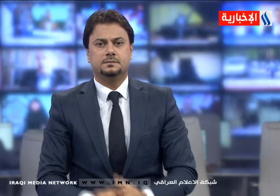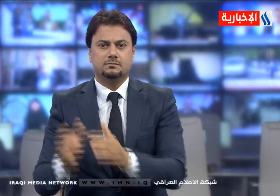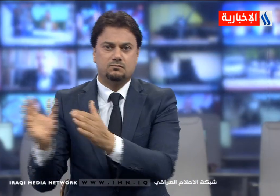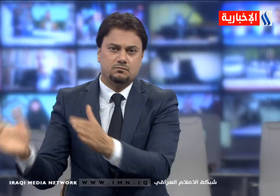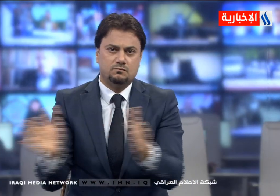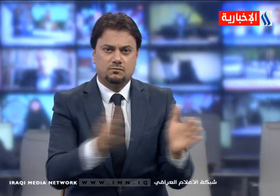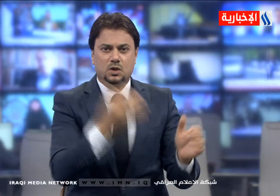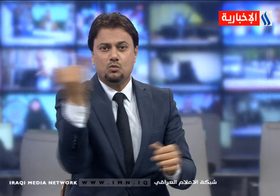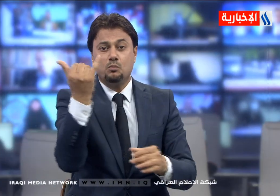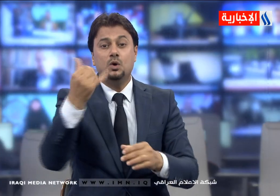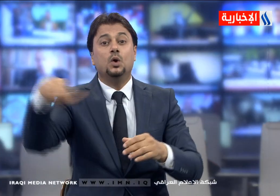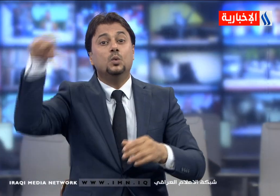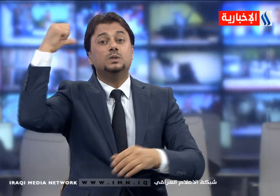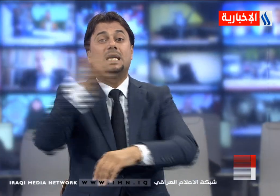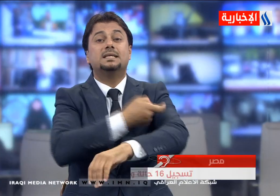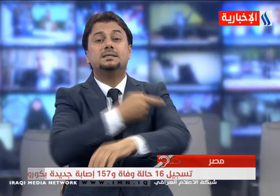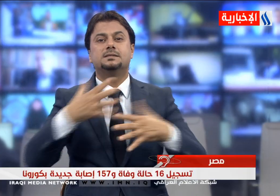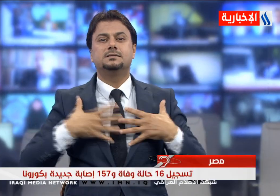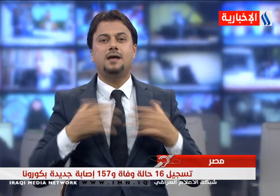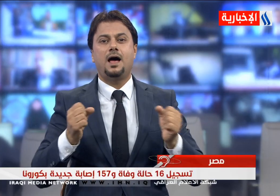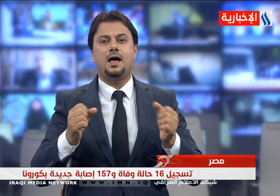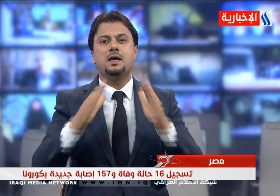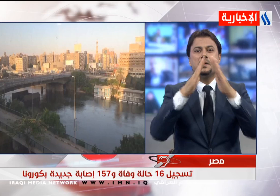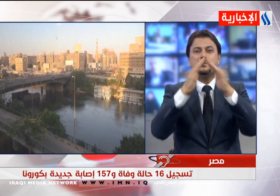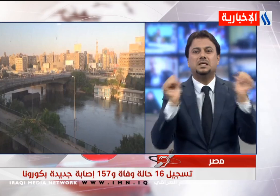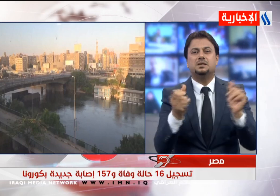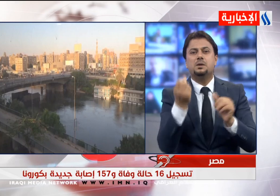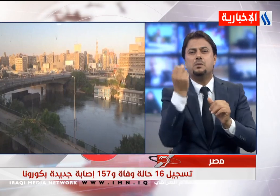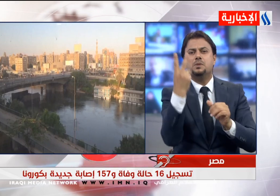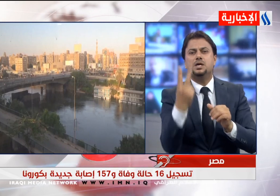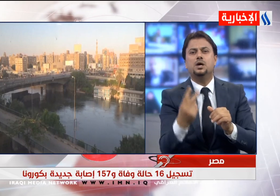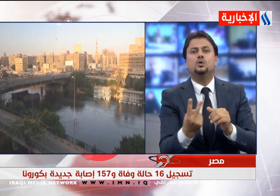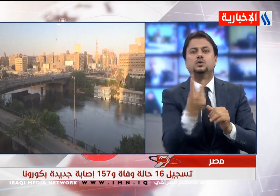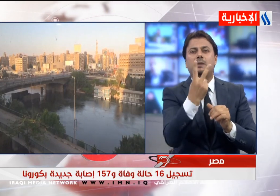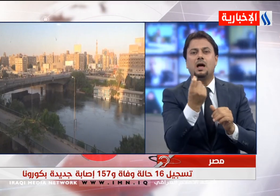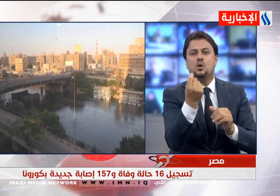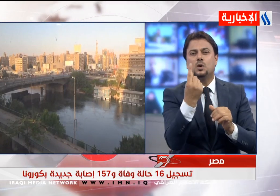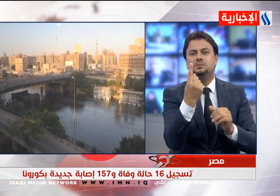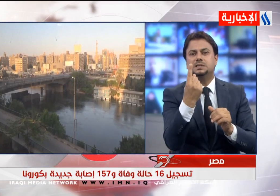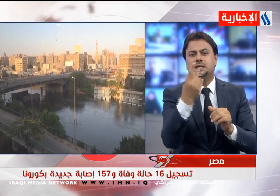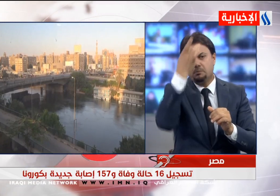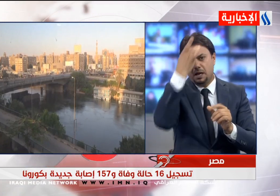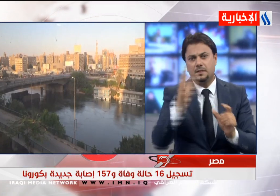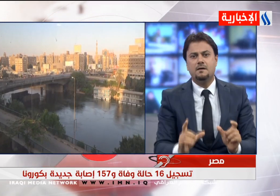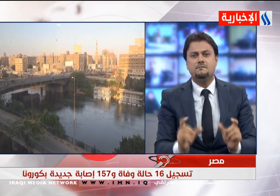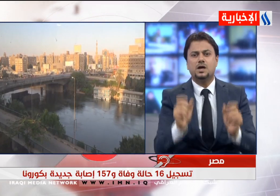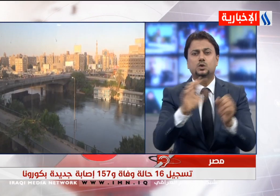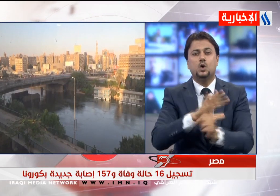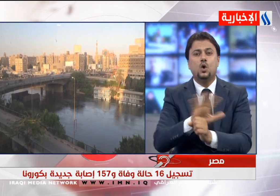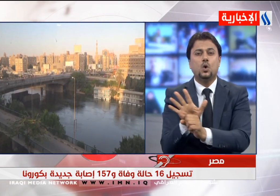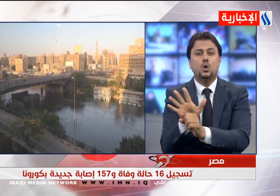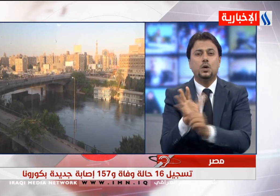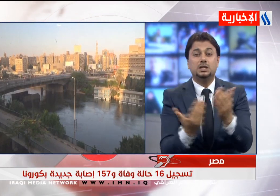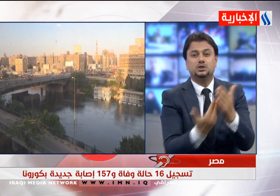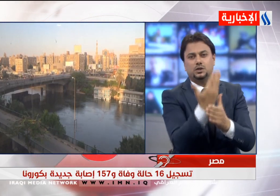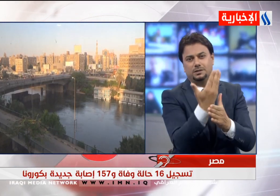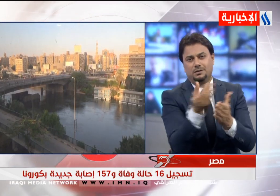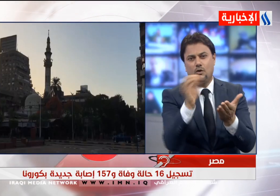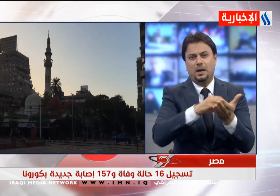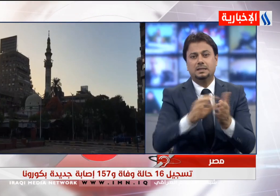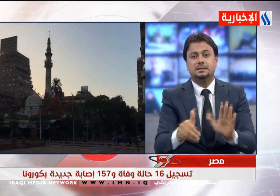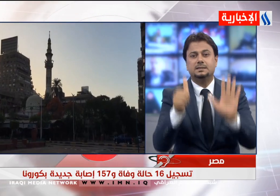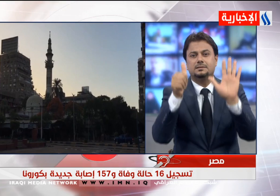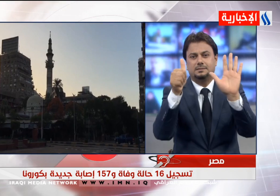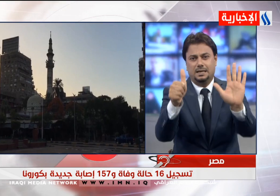سجلت وزارة الصحة المصرية 157 إصابة جديدة بفيروس كورونا إضافة إلى 16